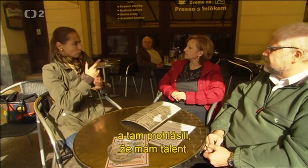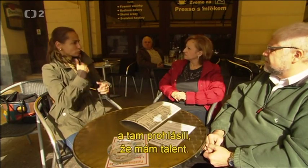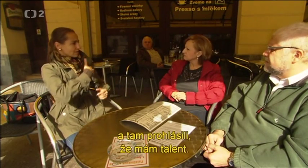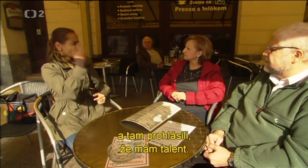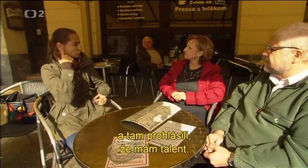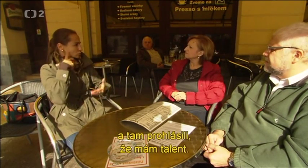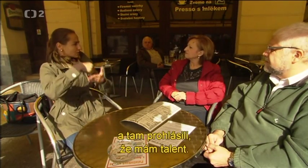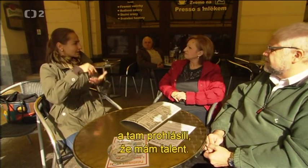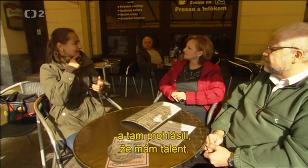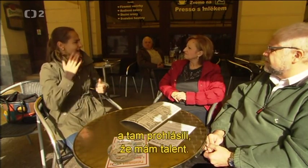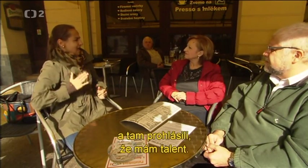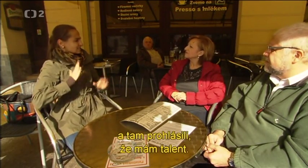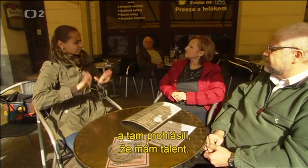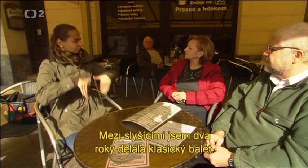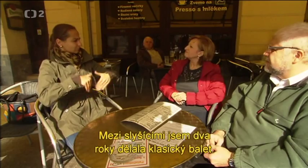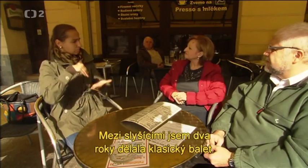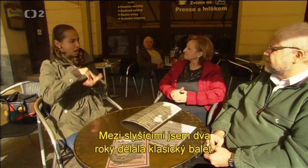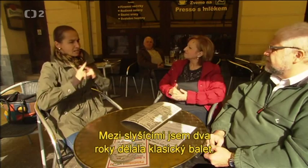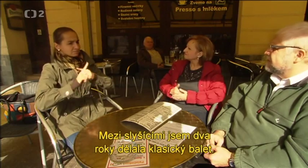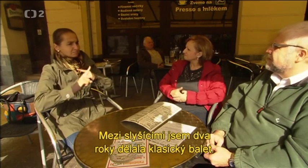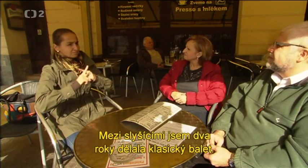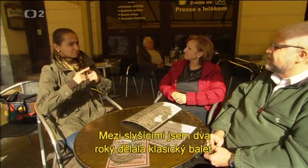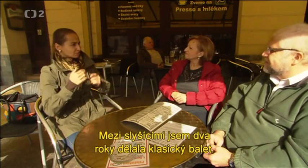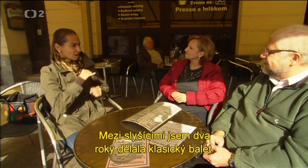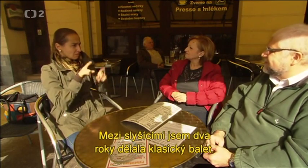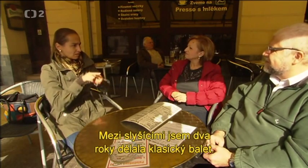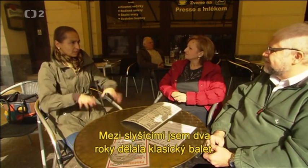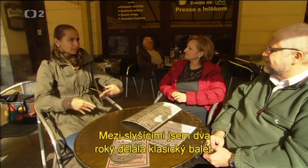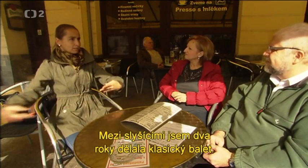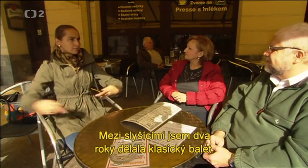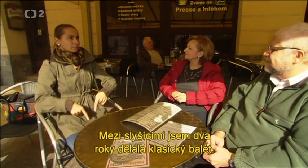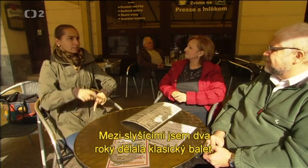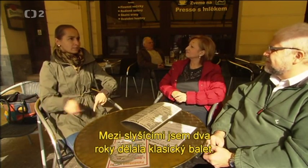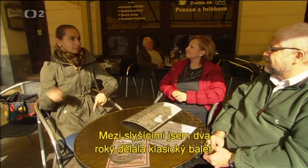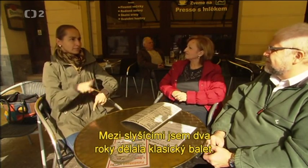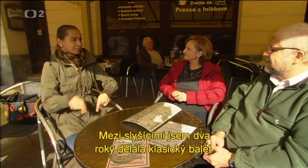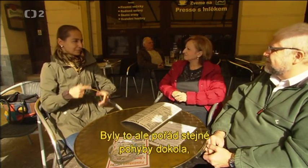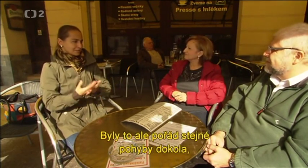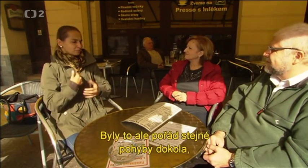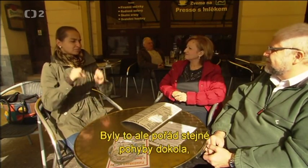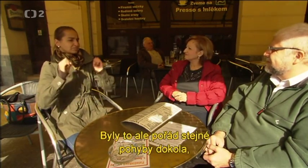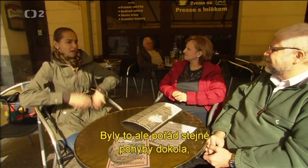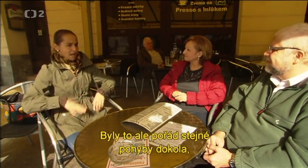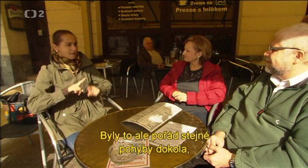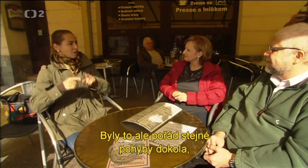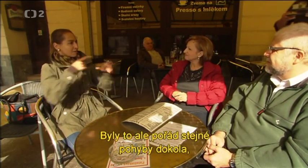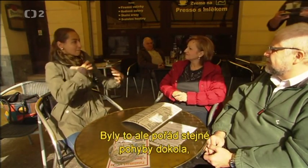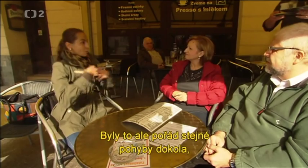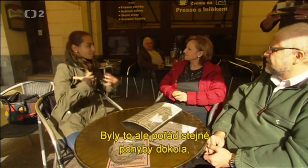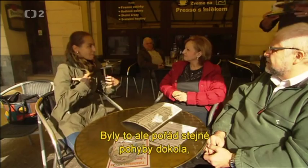prohlásili, že mám talent. Mezi slyšícími jsem dva roky dělala klasický balet. Byly to ale pořád stejné pohyby dokola.